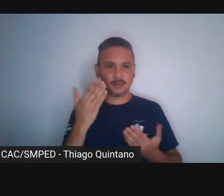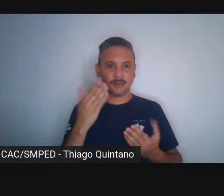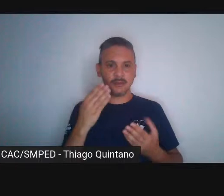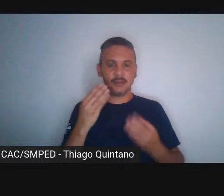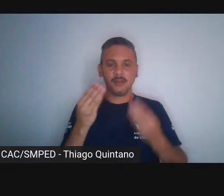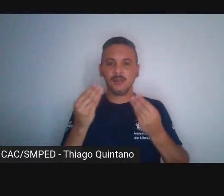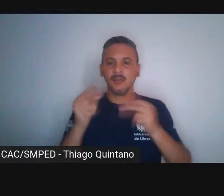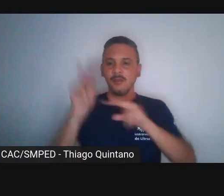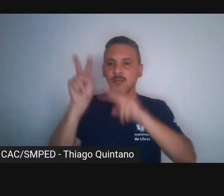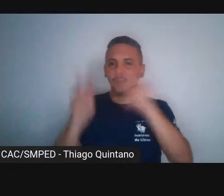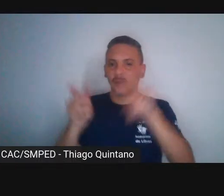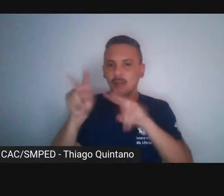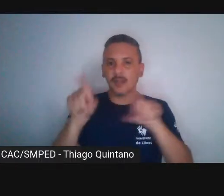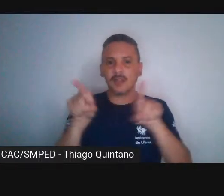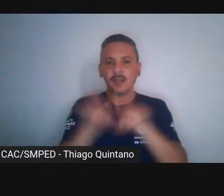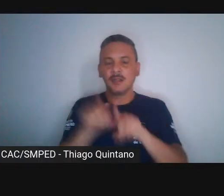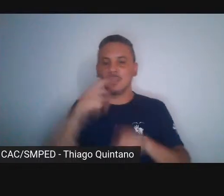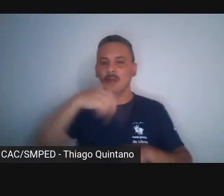que acaba